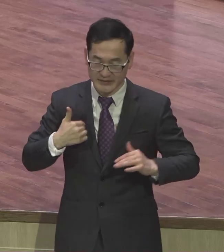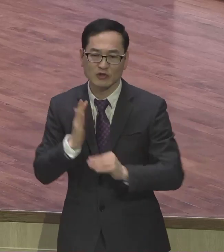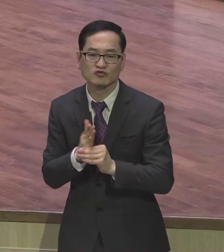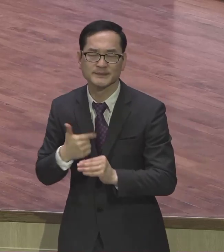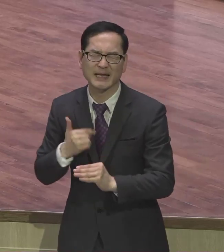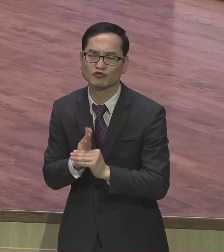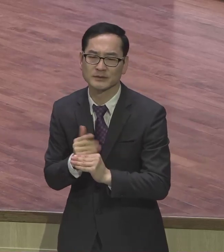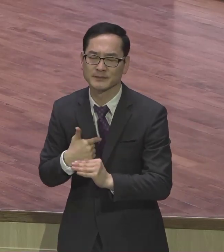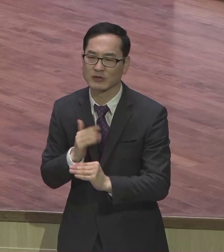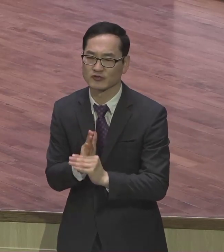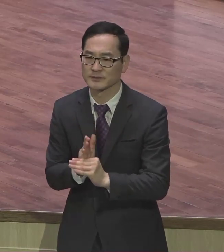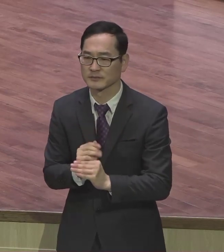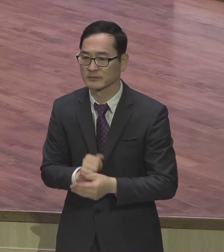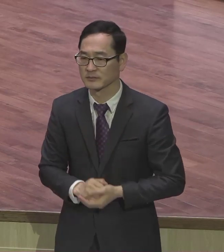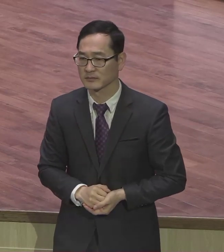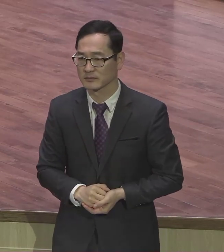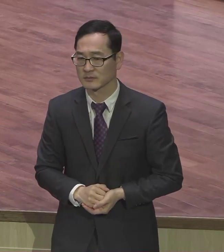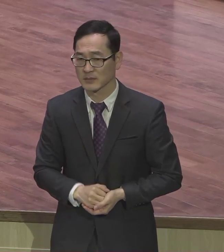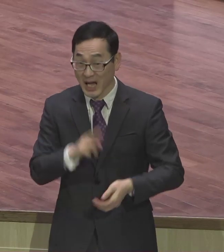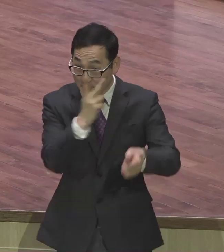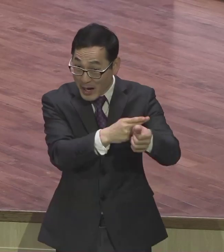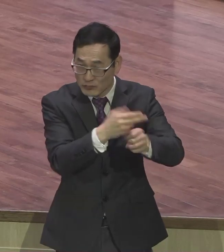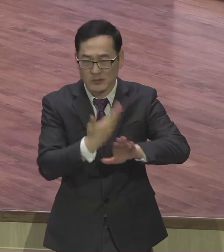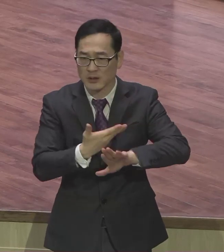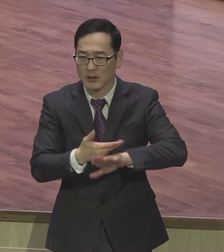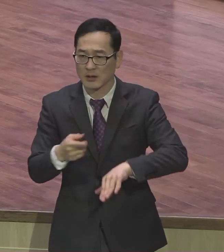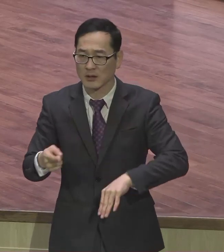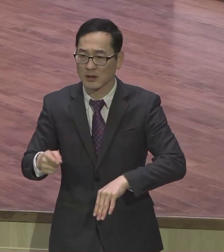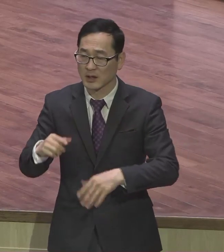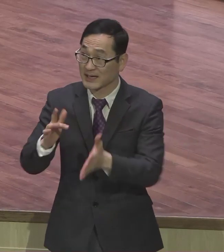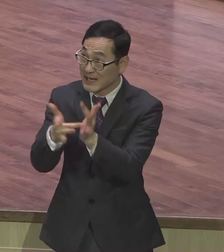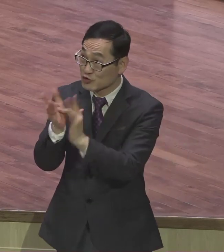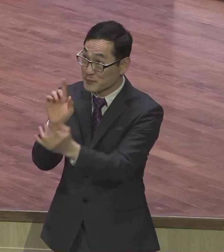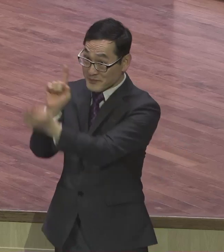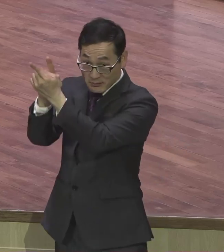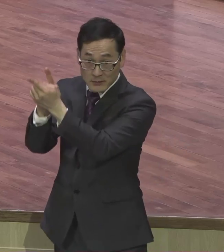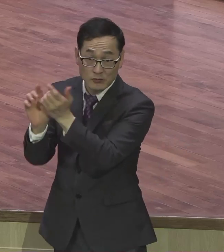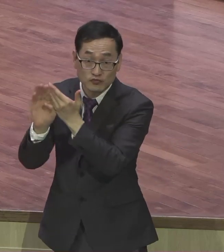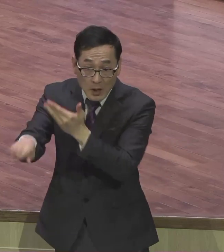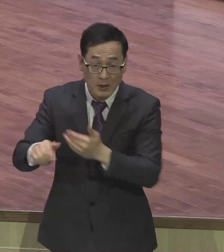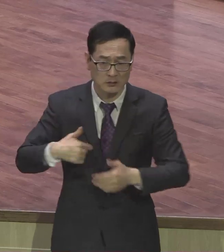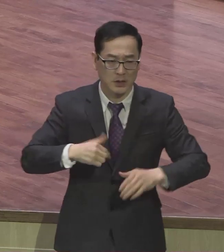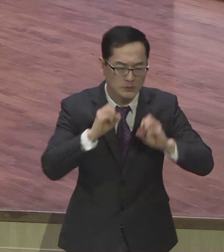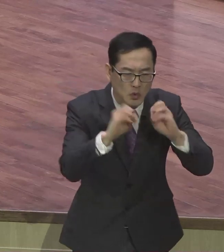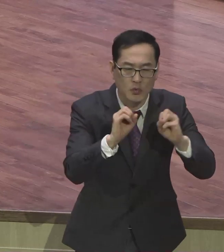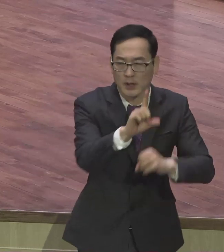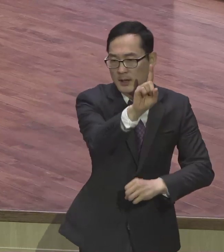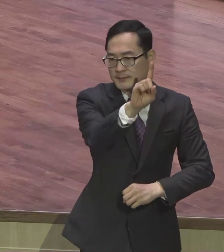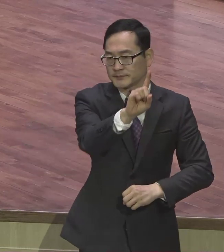그거 없어요 부활하신 예수 그리도 만난 이후로 상관없어요 모든 것 다 내려요 배설물